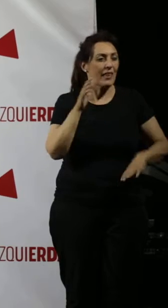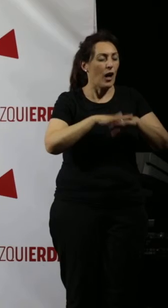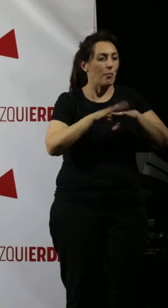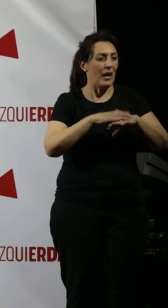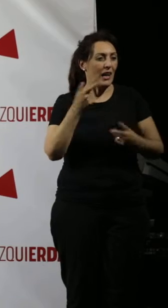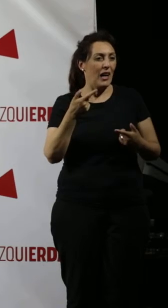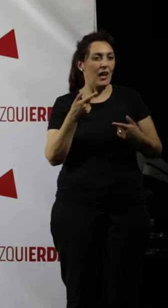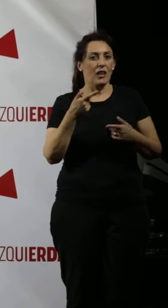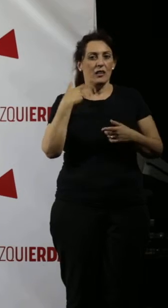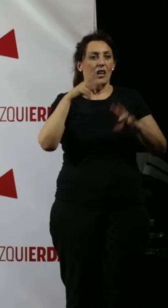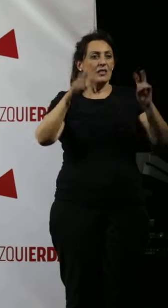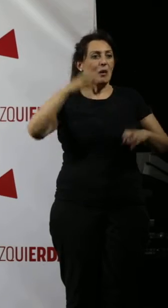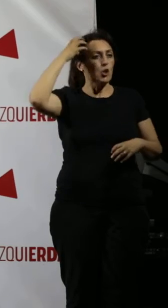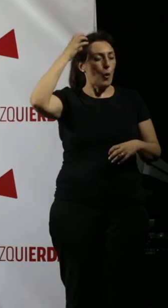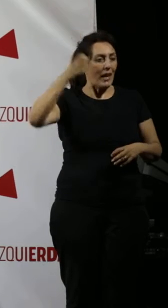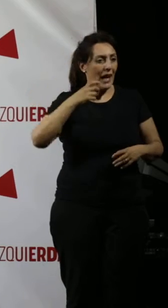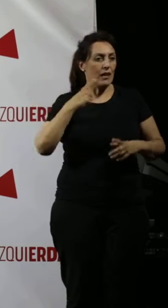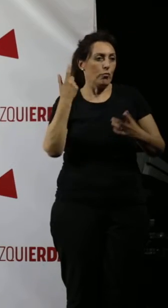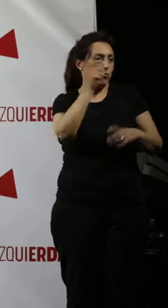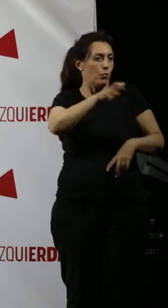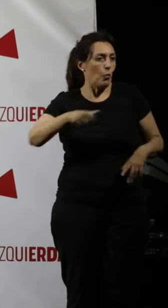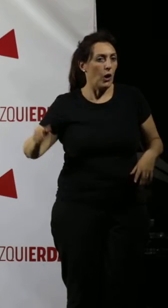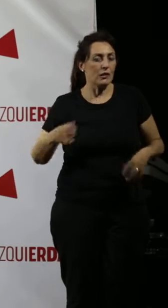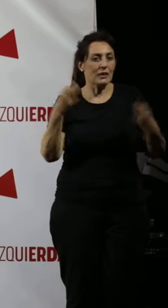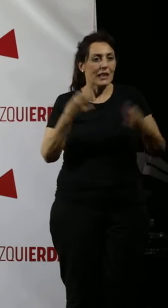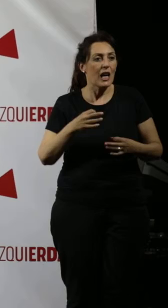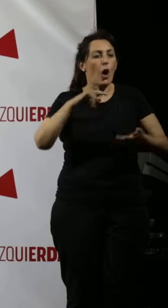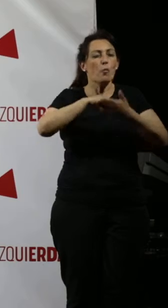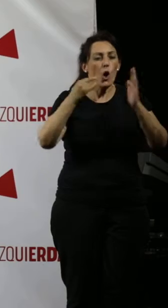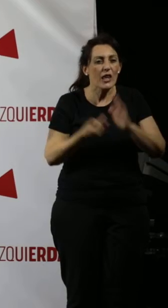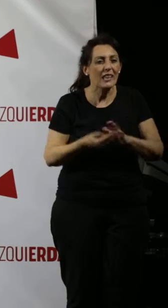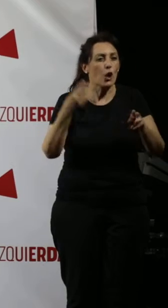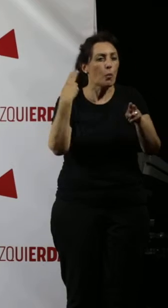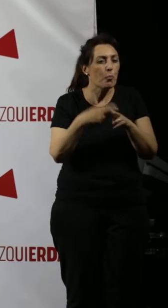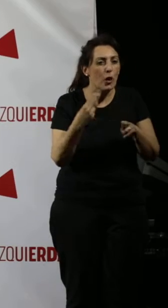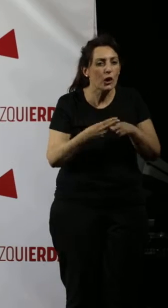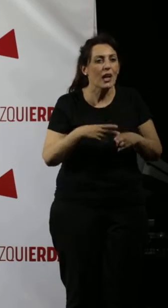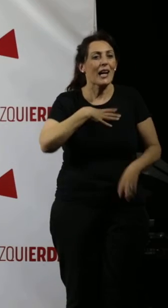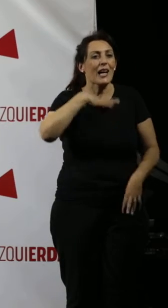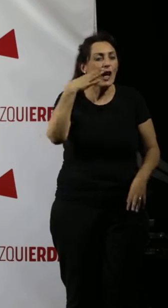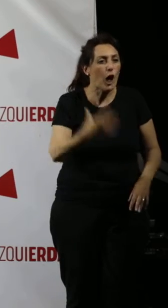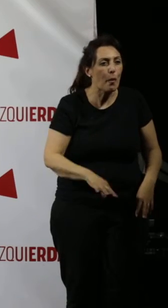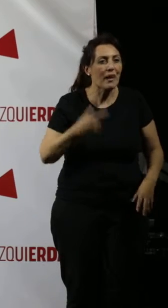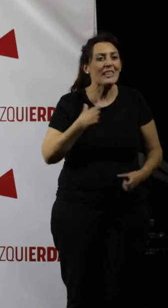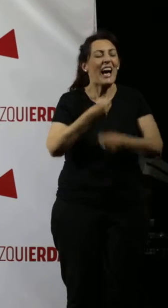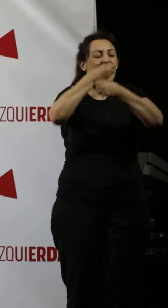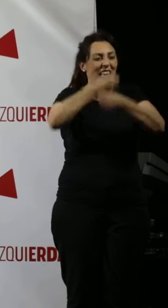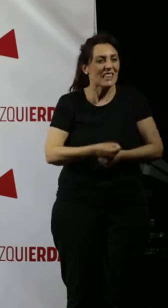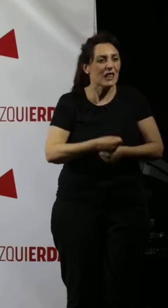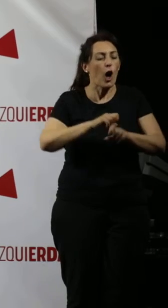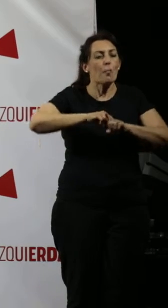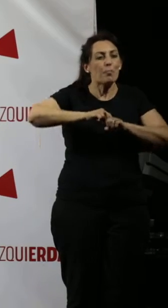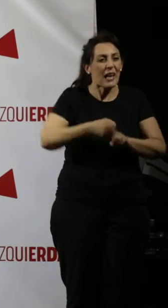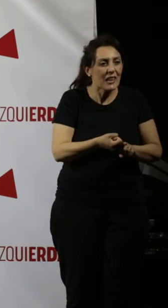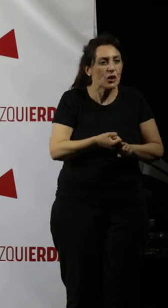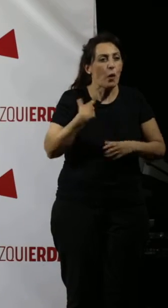soliviante la soberanía popular. La pregunta es, ¿qué proyecto político tiene más capacidad de resistir la presión de